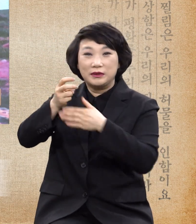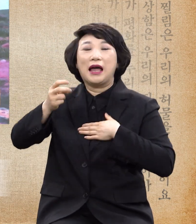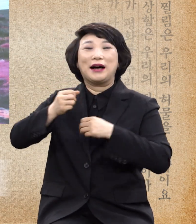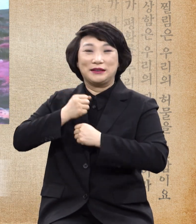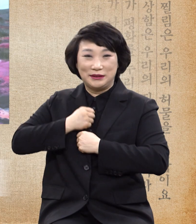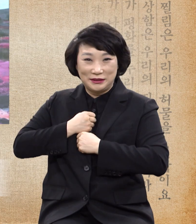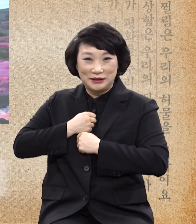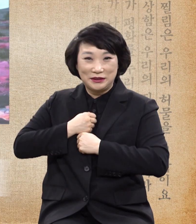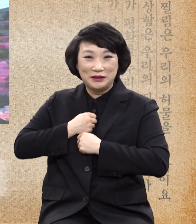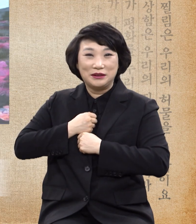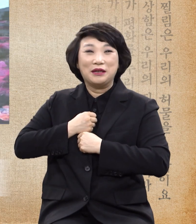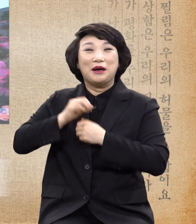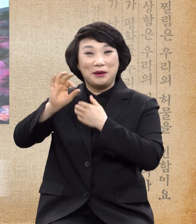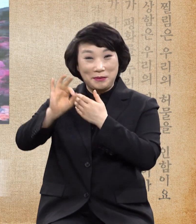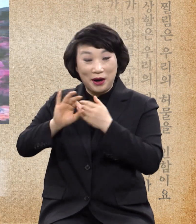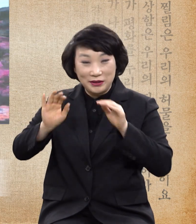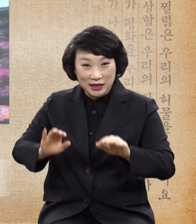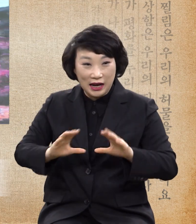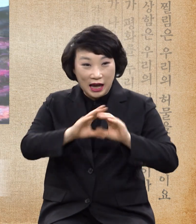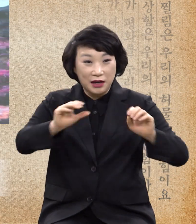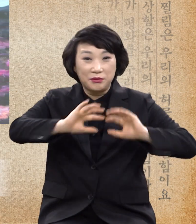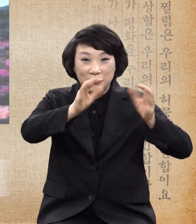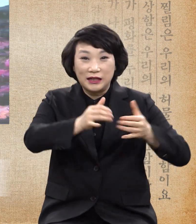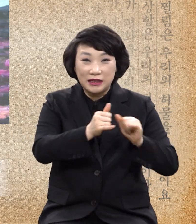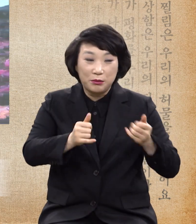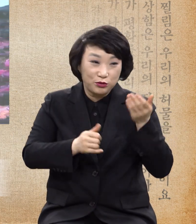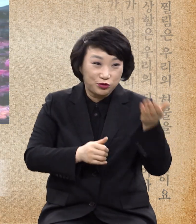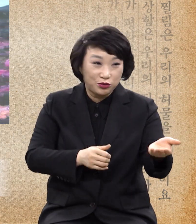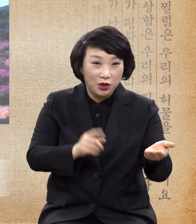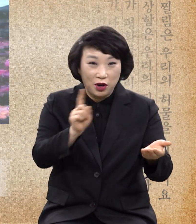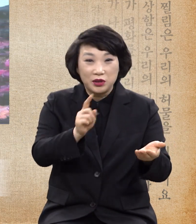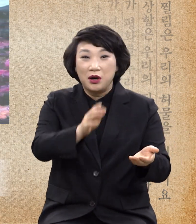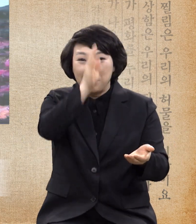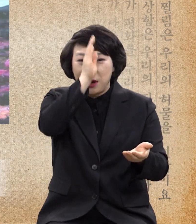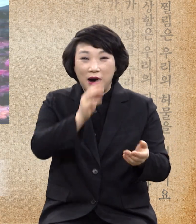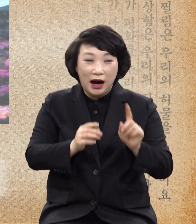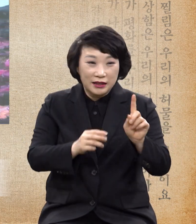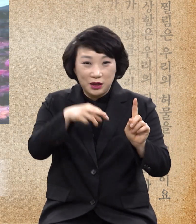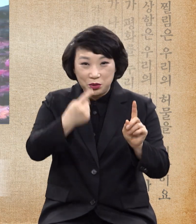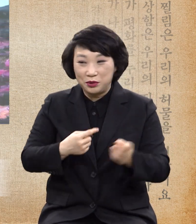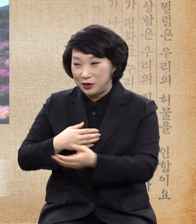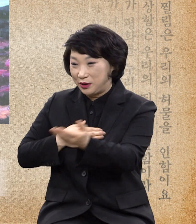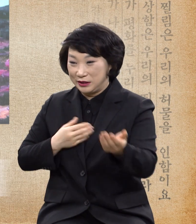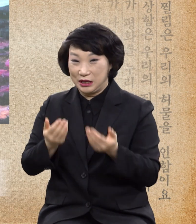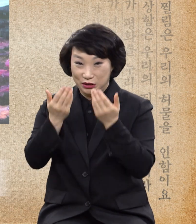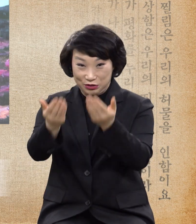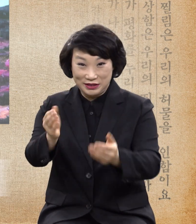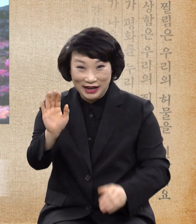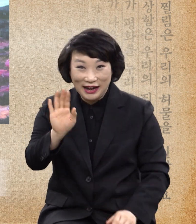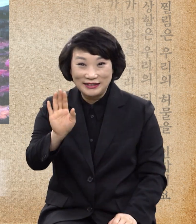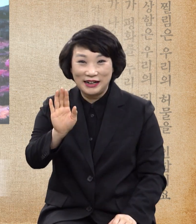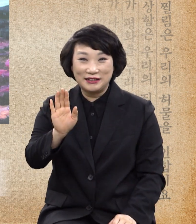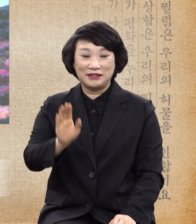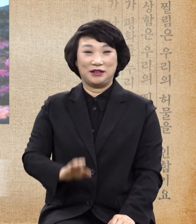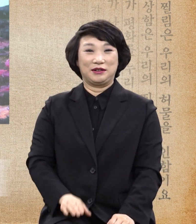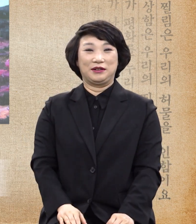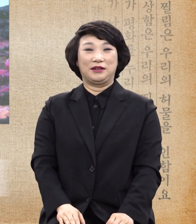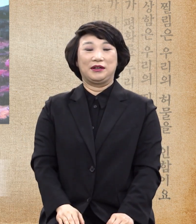지키면 내가 애굽사람에게 된 어떤 질병이 하나도 너에게 내리지 아니하리니 나